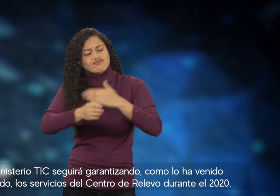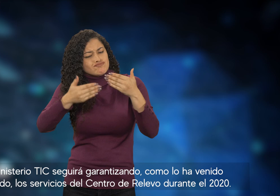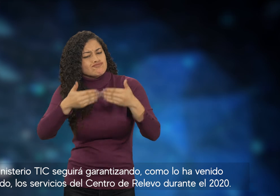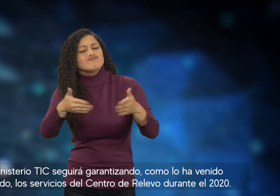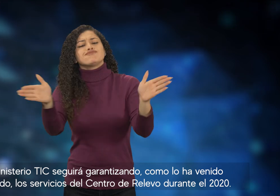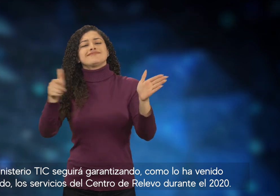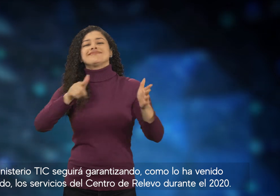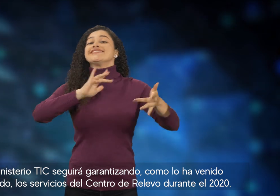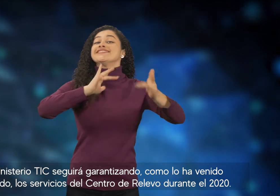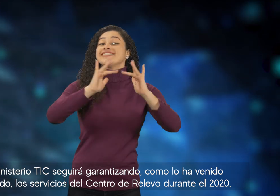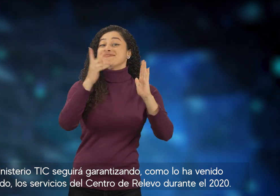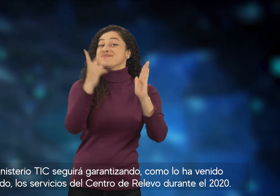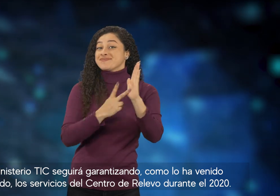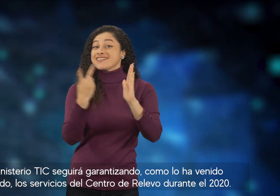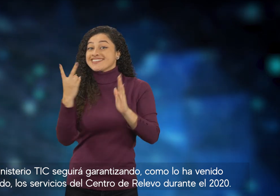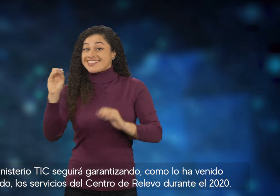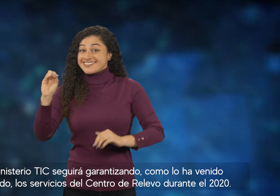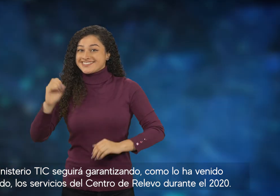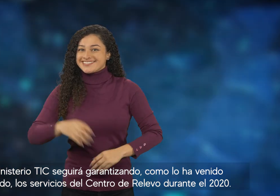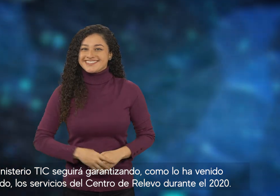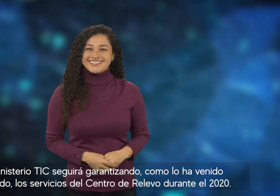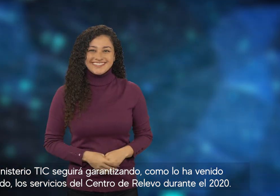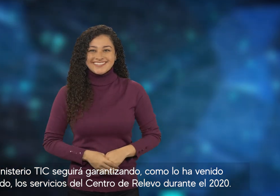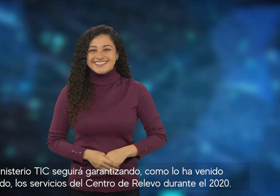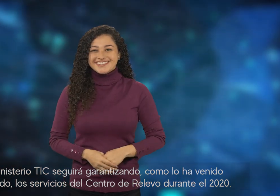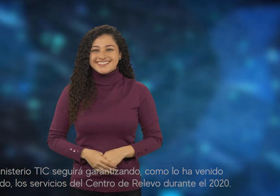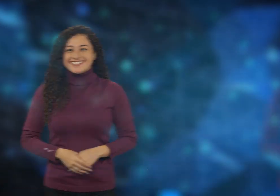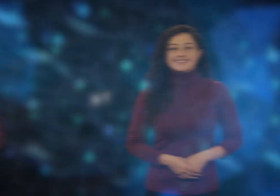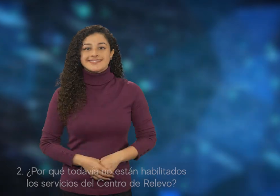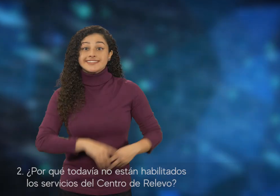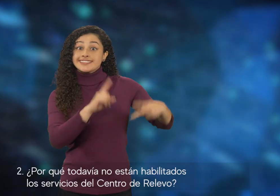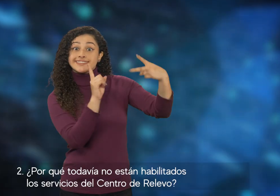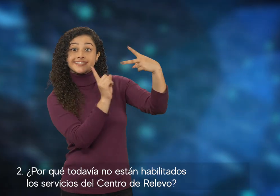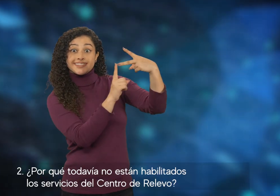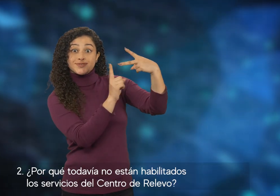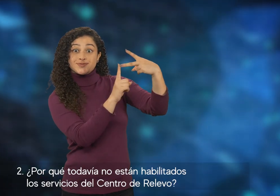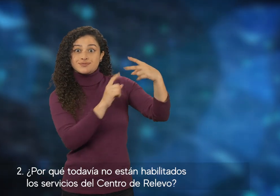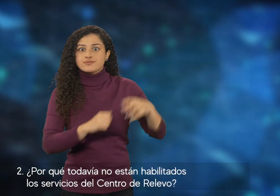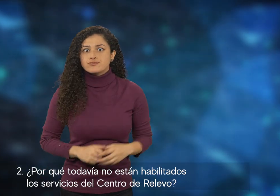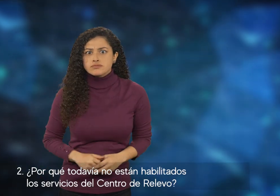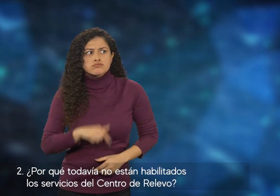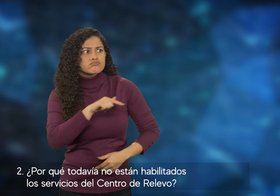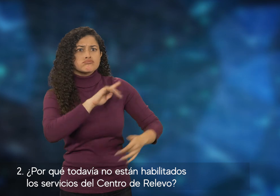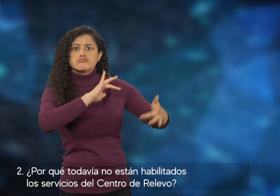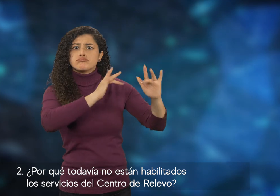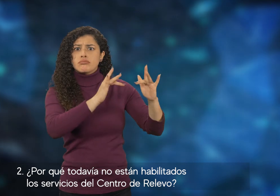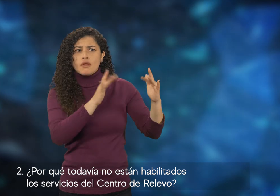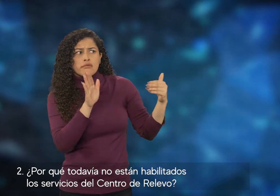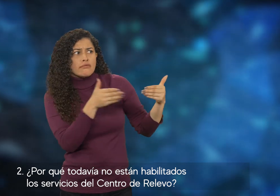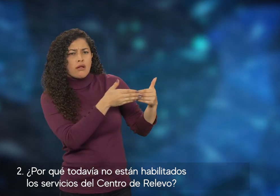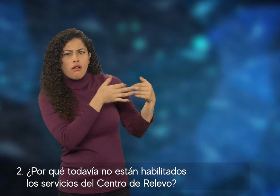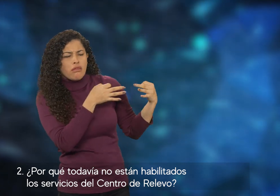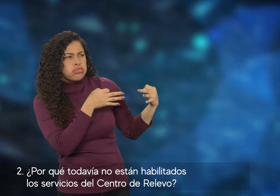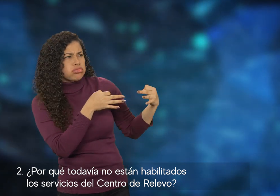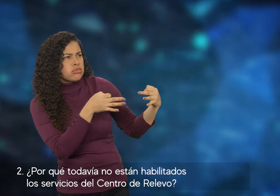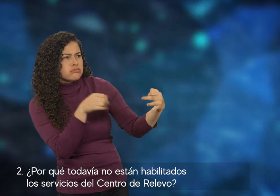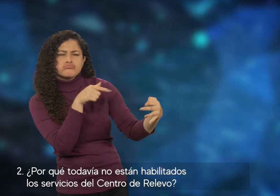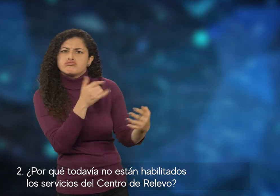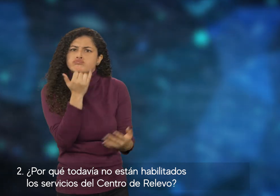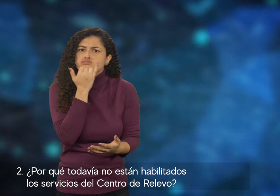venido haciendo los servicios del centro de relevo durante el 2020. Segundo, ¿por qué todavía no están habilitados